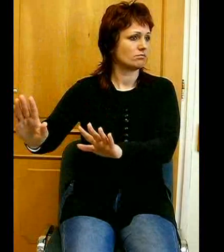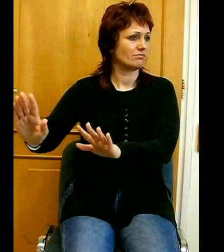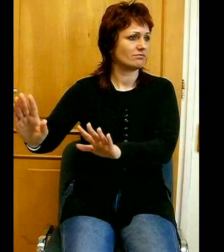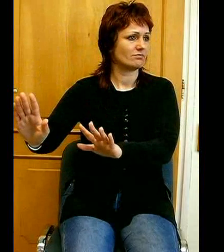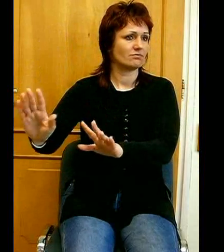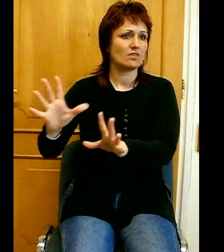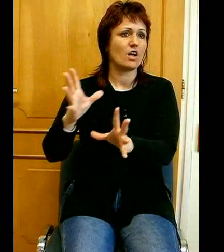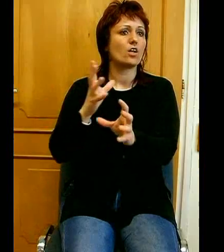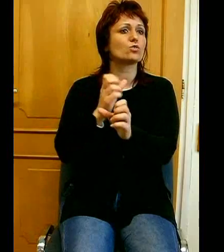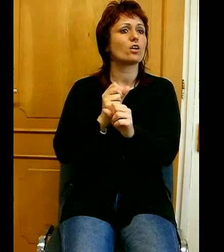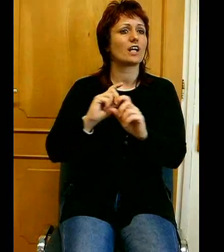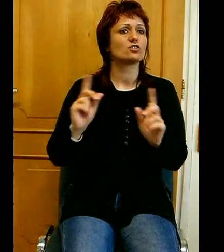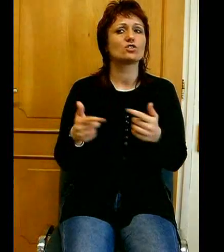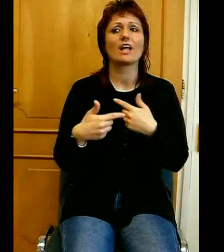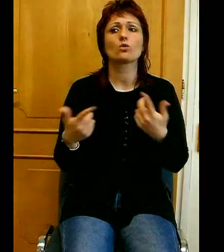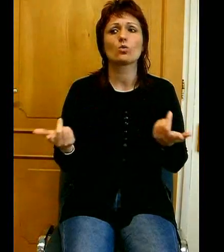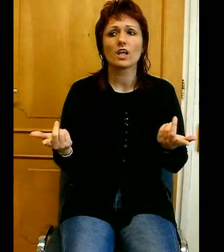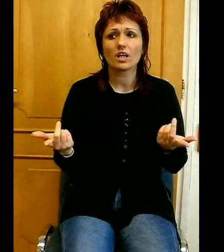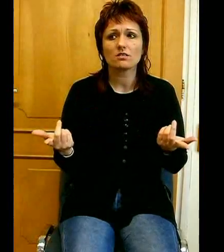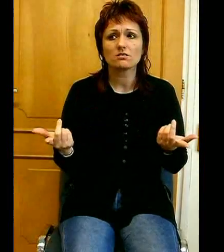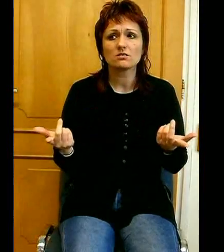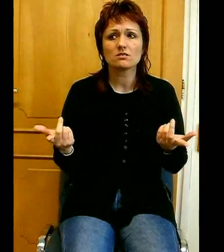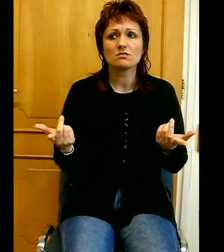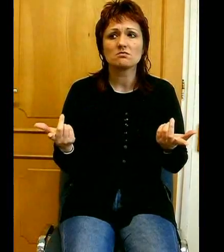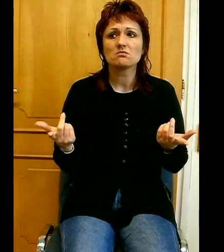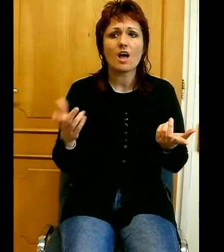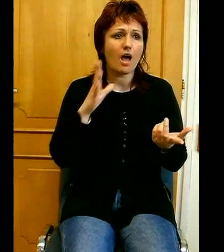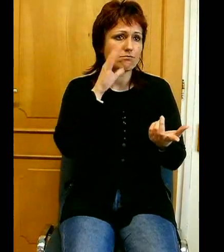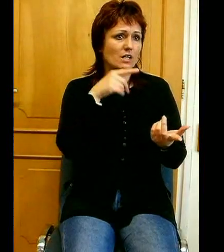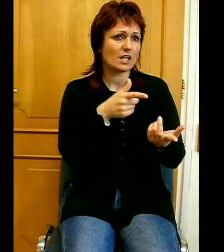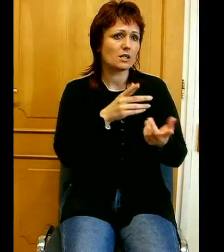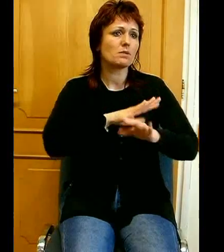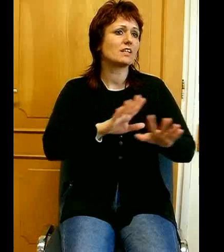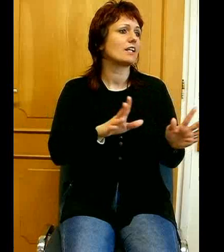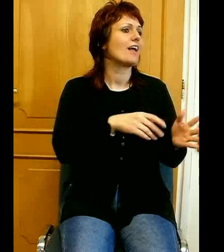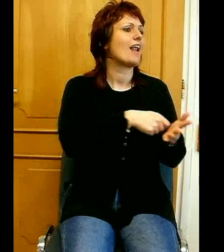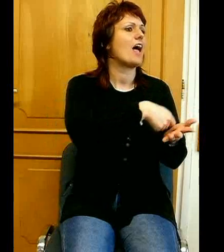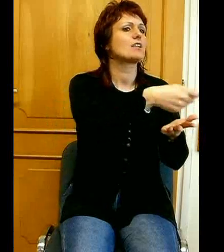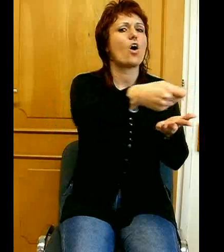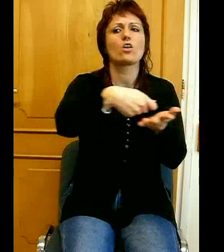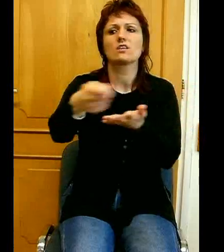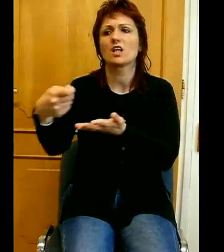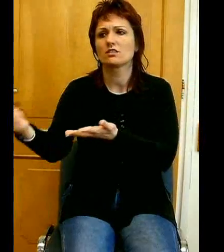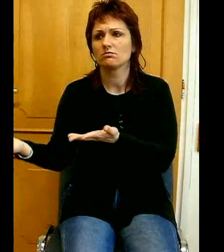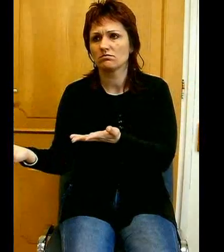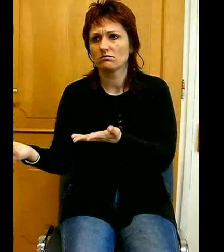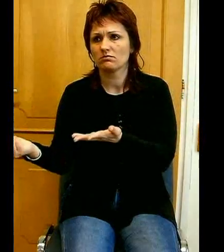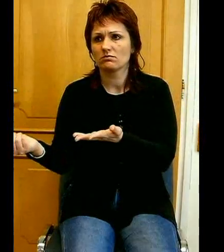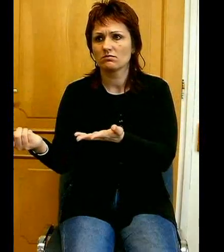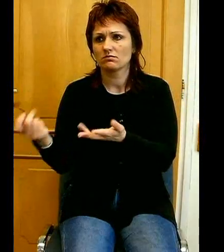tudata nélküli embernek pedig mindent el lehet adni. Látjuk ennek szomorú példáit a környezetünkben.